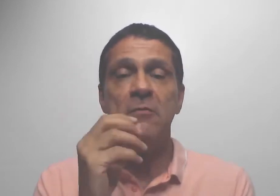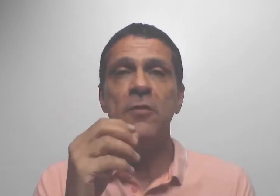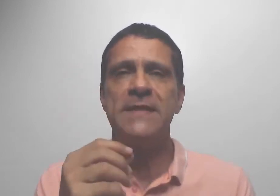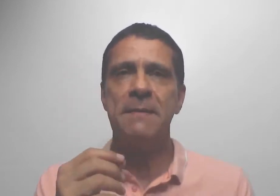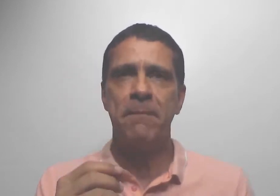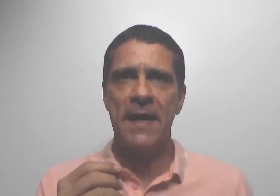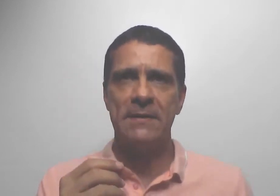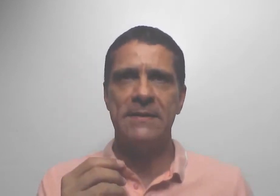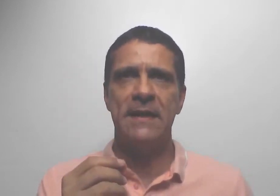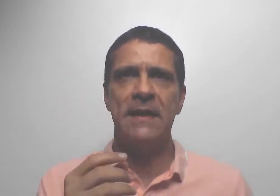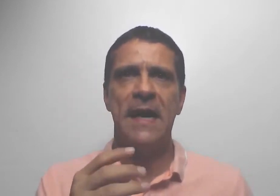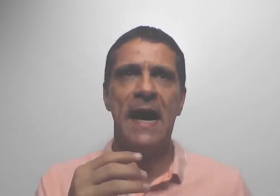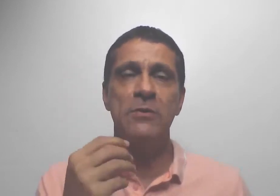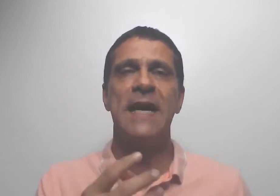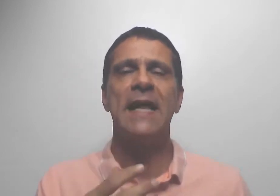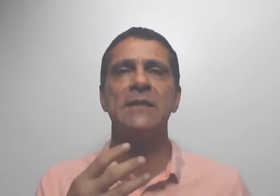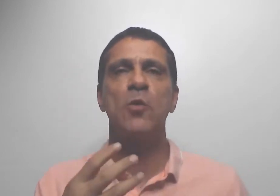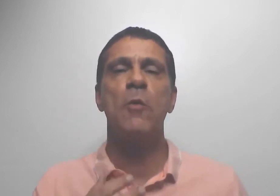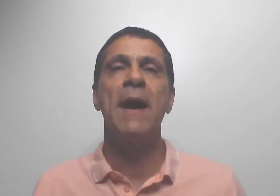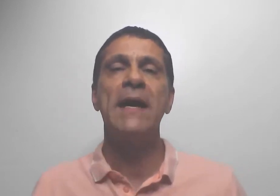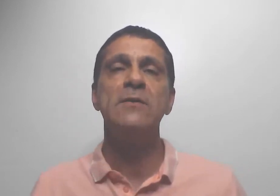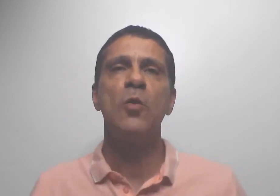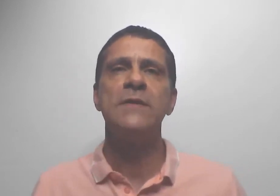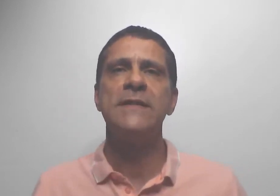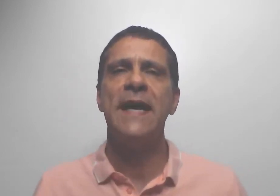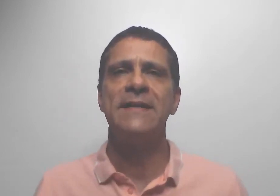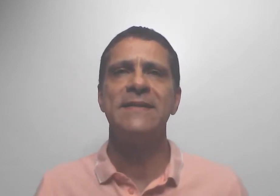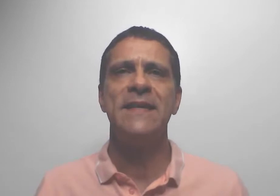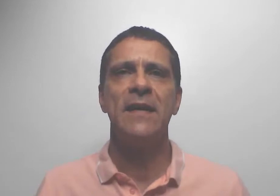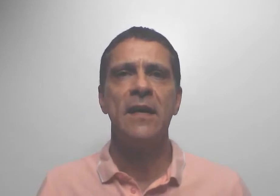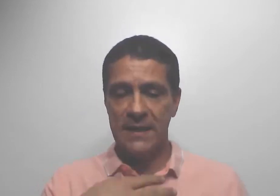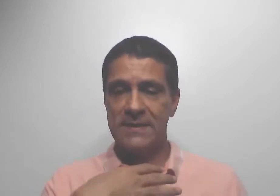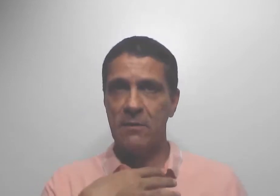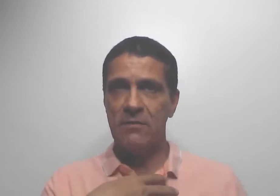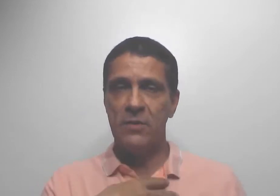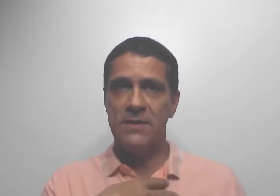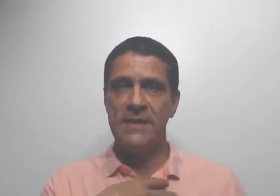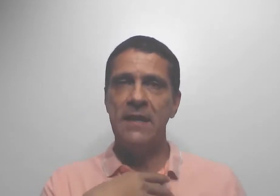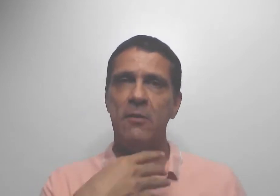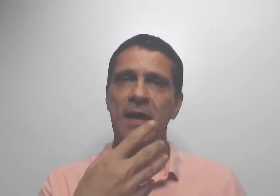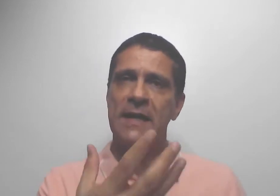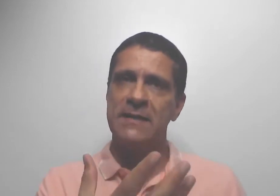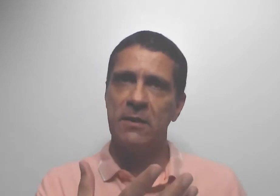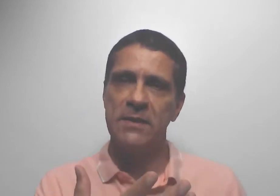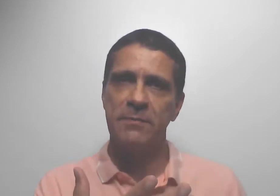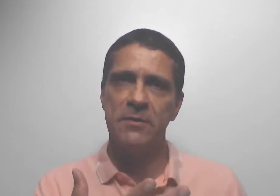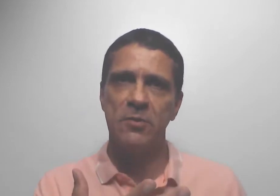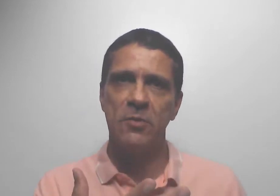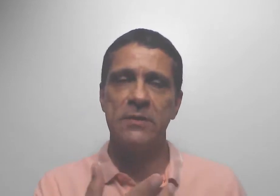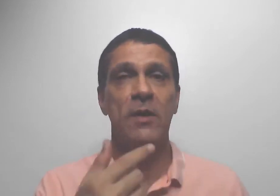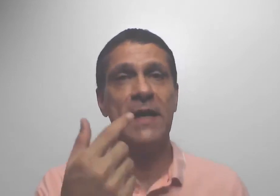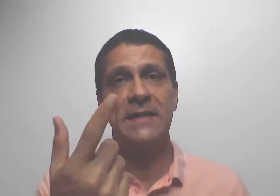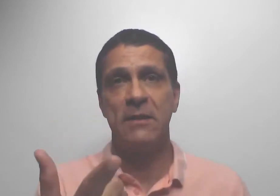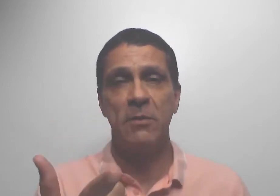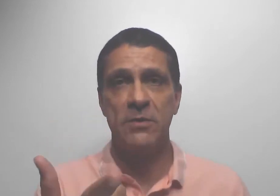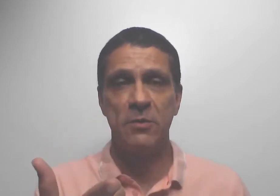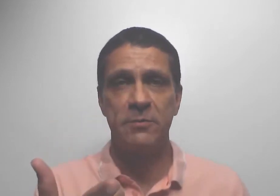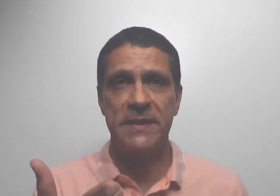você passa a usá-las com mais consciência com relação a você e com relação às pessoas, com relação aos seus